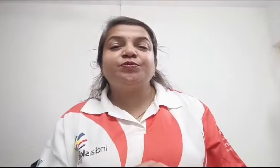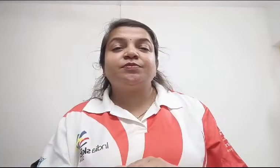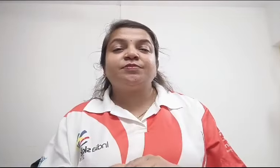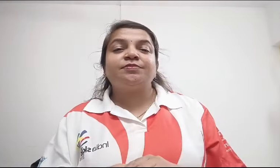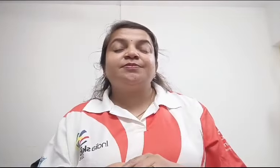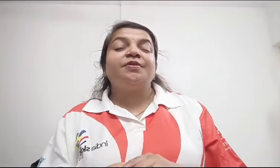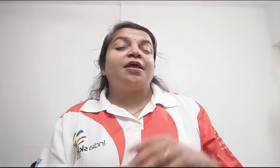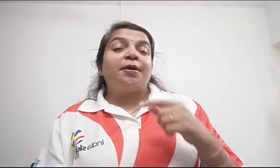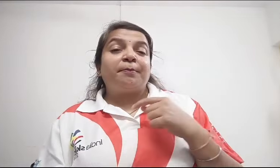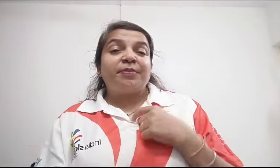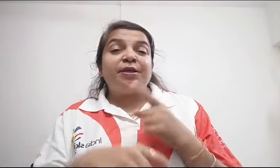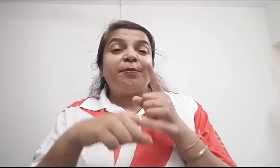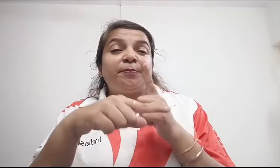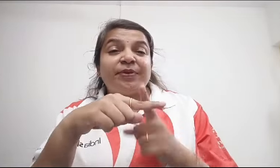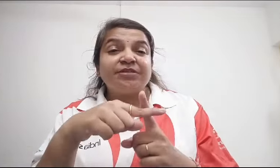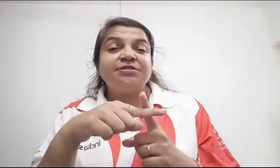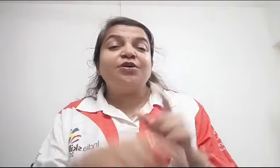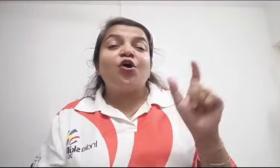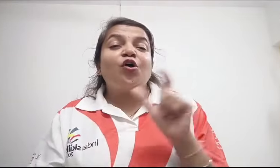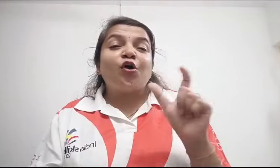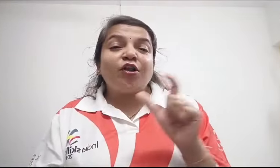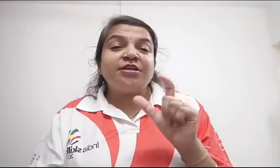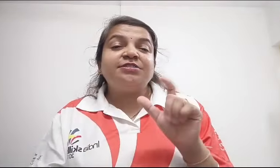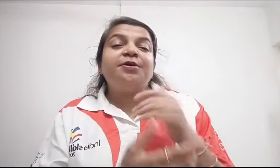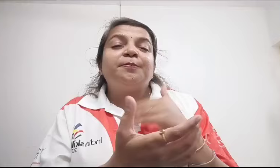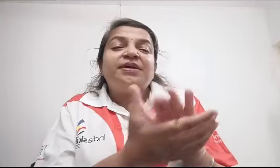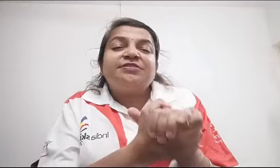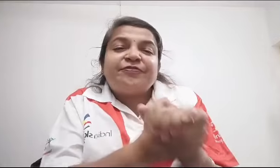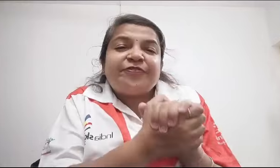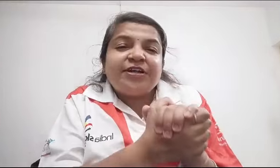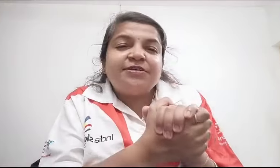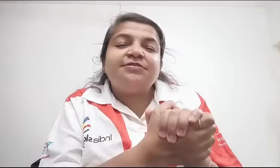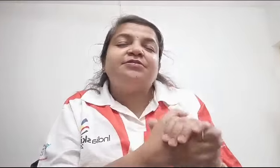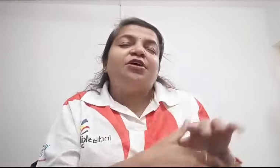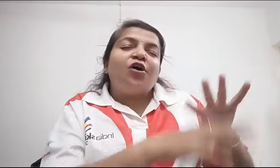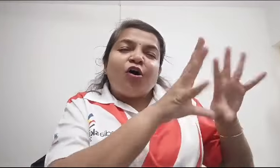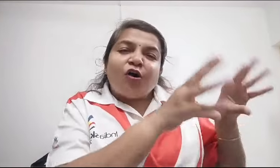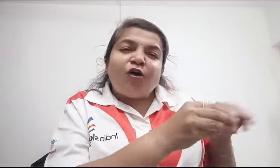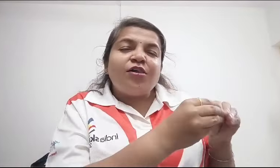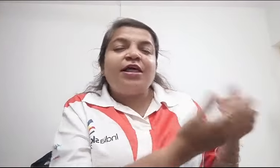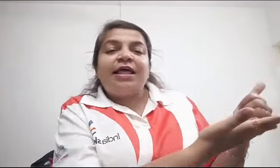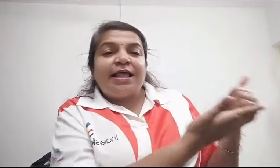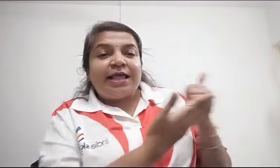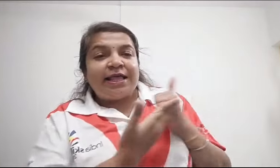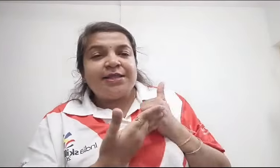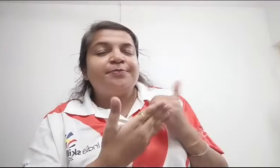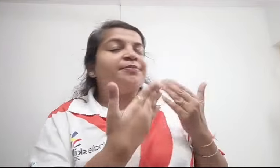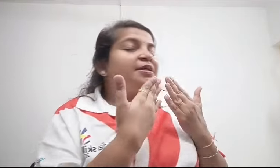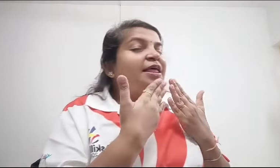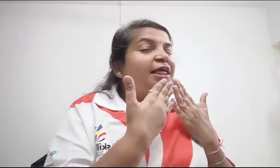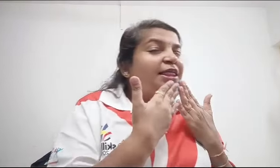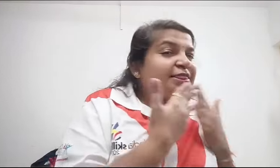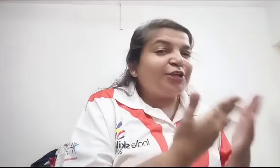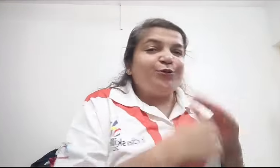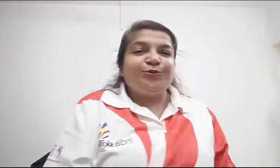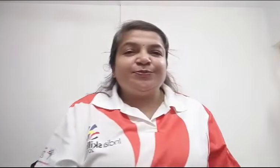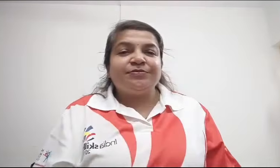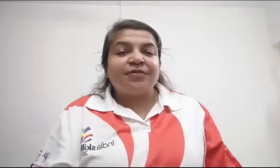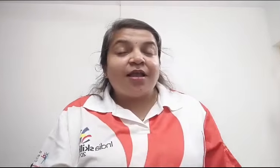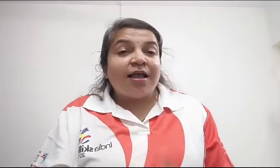नानी, मेरी मौसी, काका, मेरा भाई, माक का तो मेरा backbone था. ये सब ने, मेरी बच्पन के teachers ने